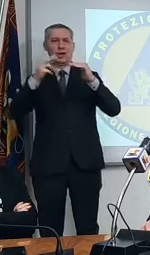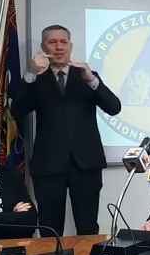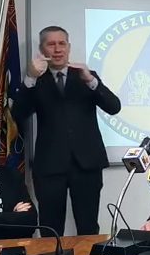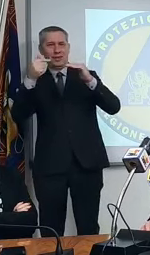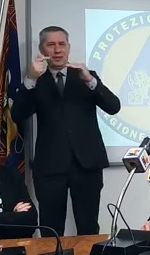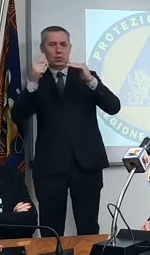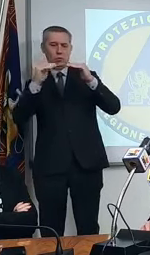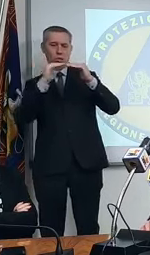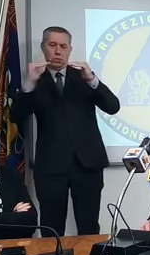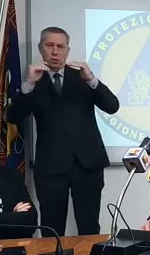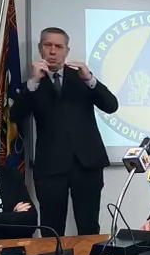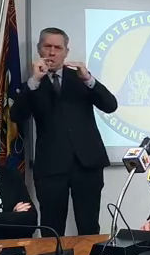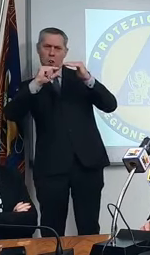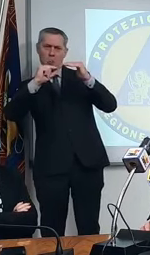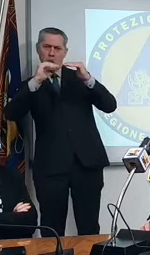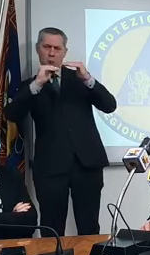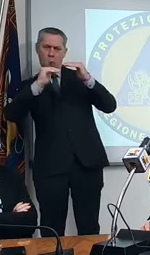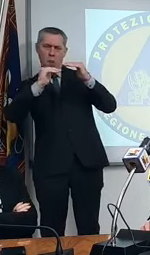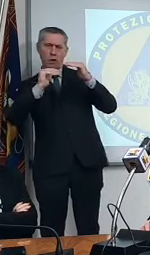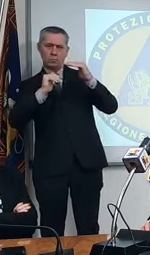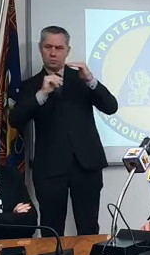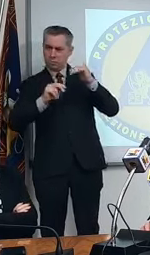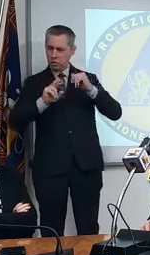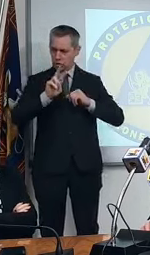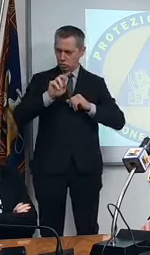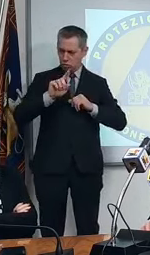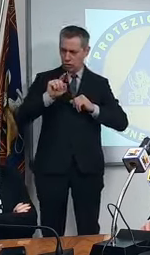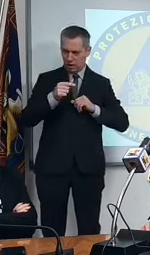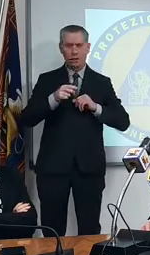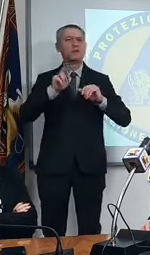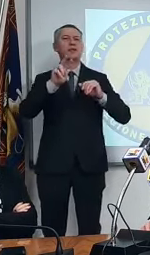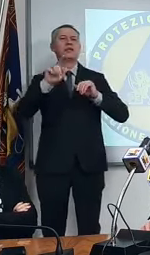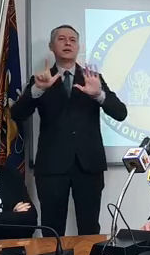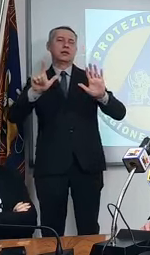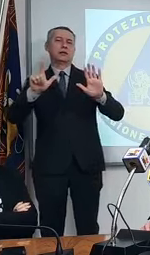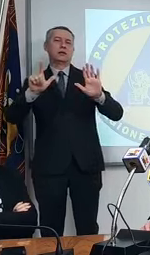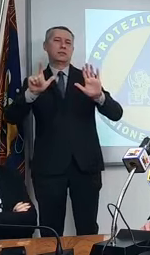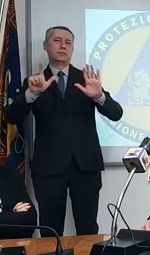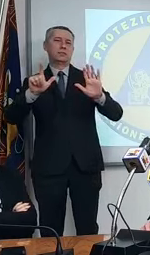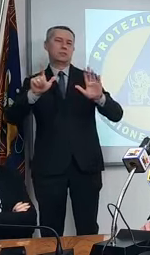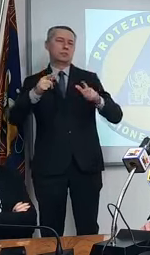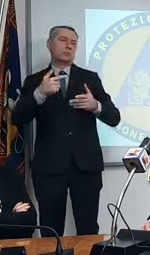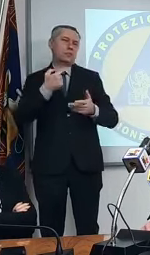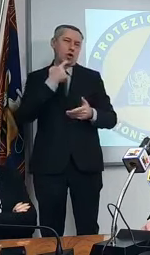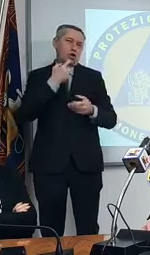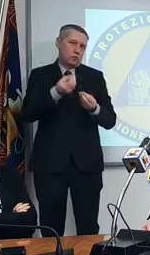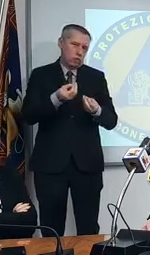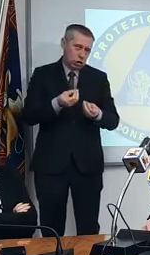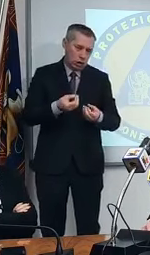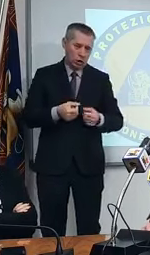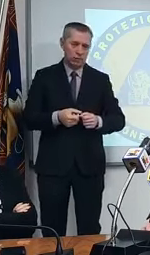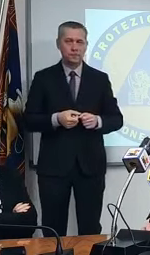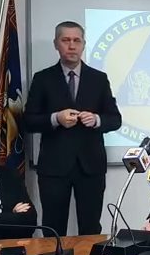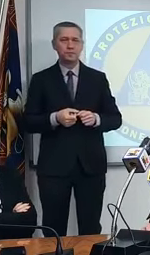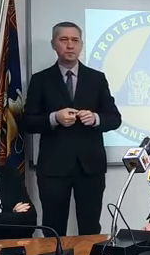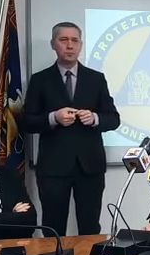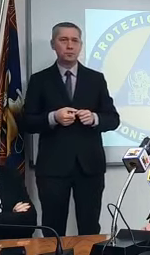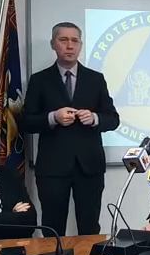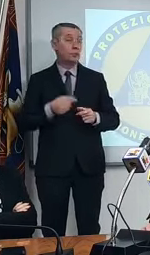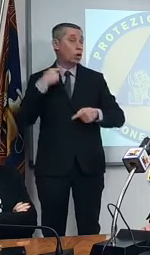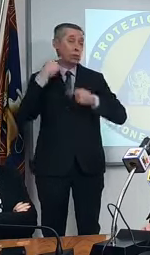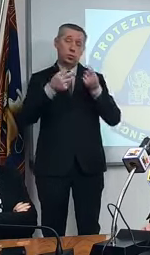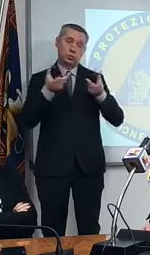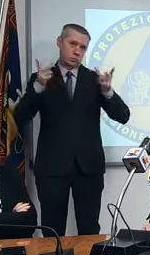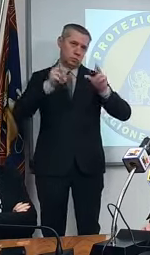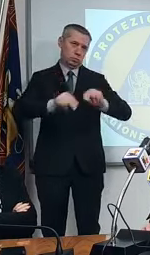della soglia stabilita. 2.27 noi avevamo. Allora, cosa voglio dirvi? Voglio dire una cosa che, e continuo a